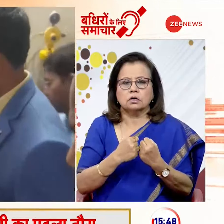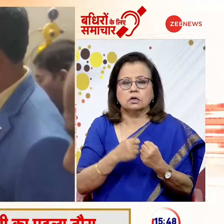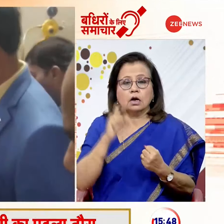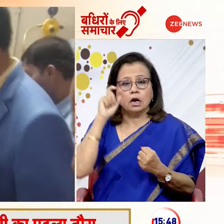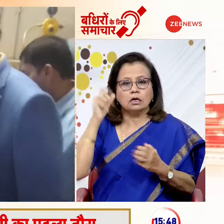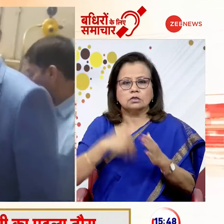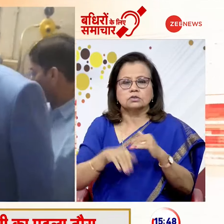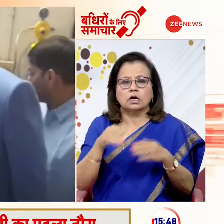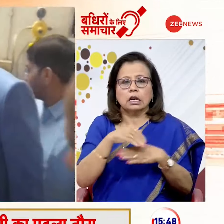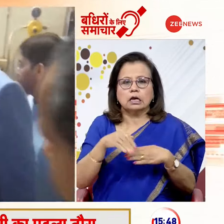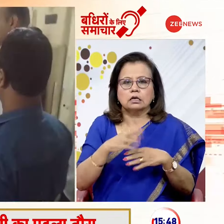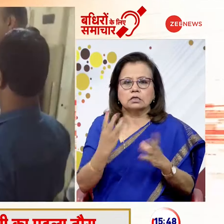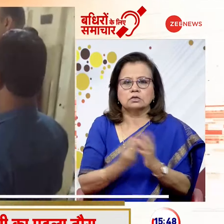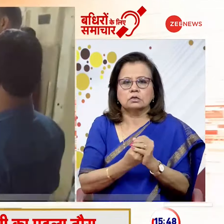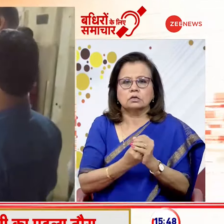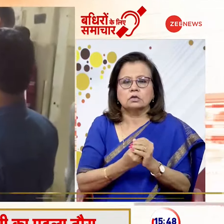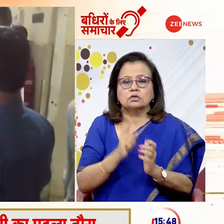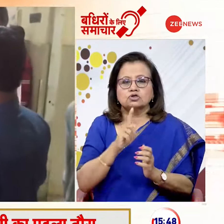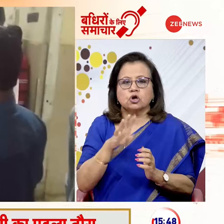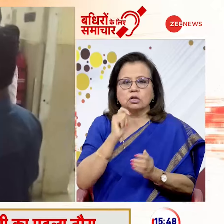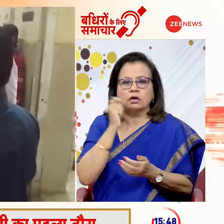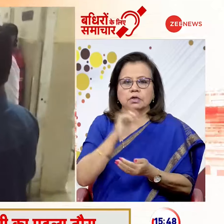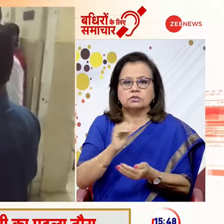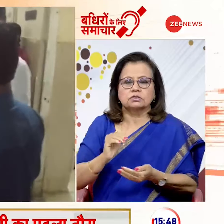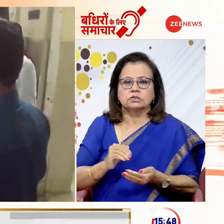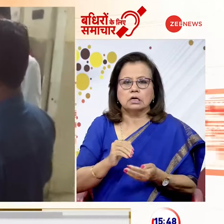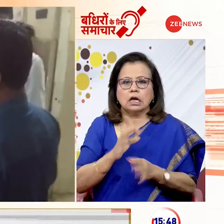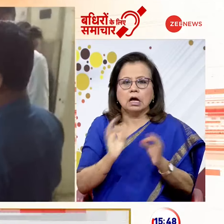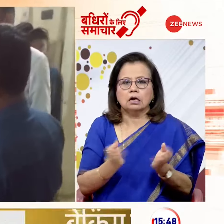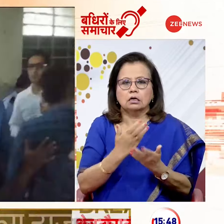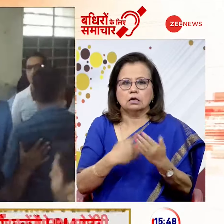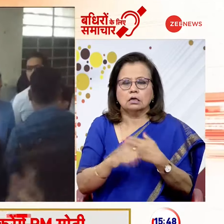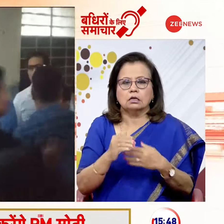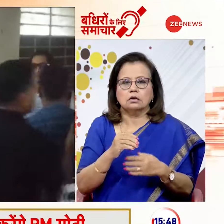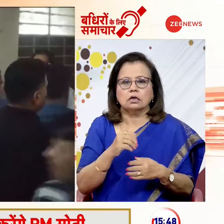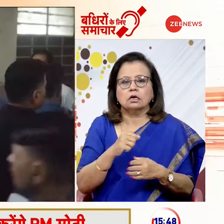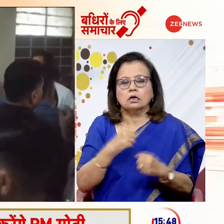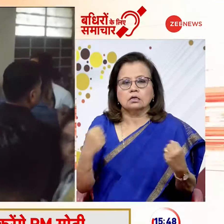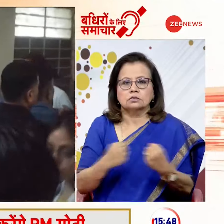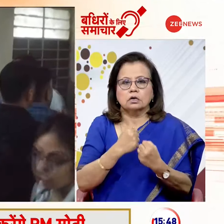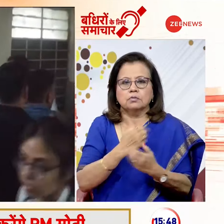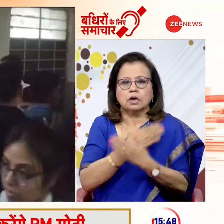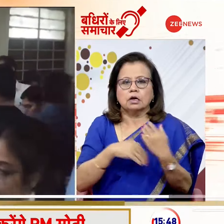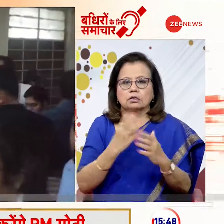लाइन की चपेट में आने से चौधा बच्चे जुलस गए हाथसे में घायल सभी बच्चों की उम्र